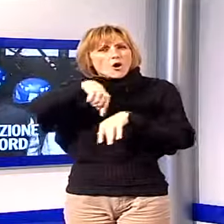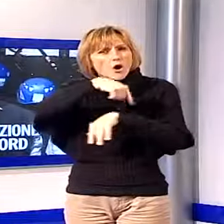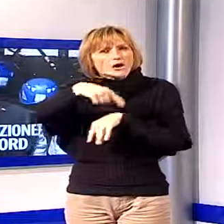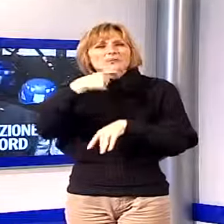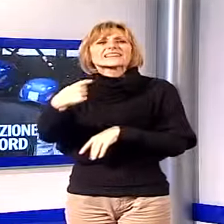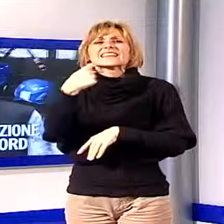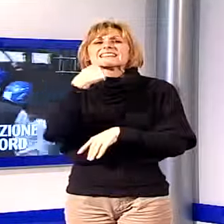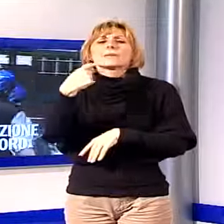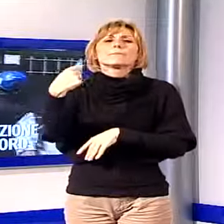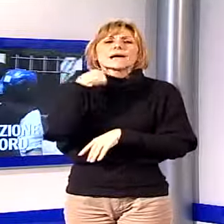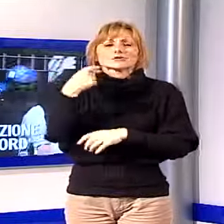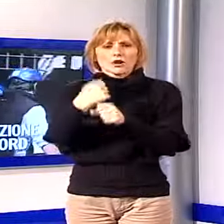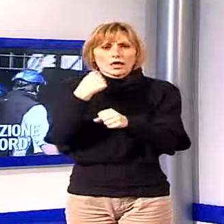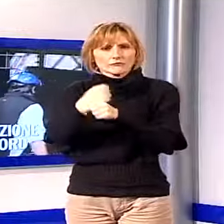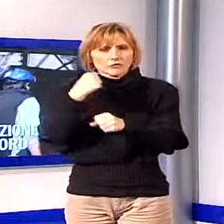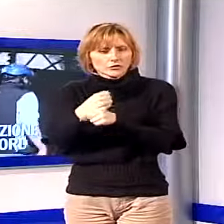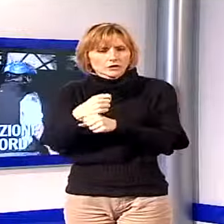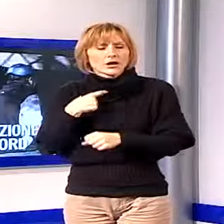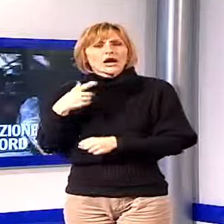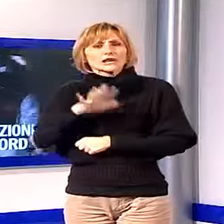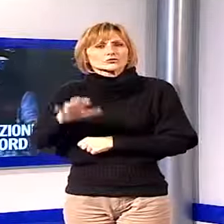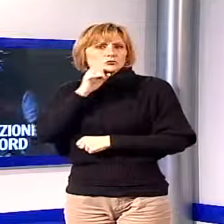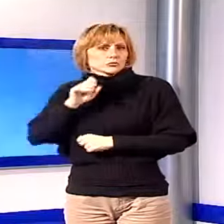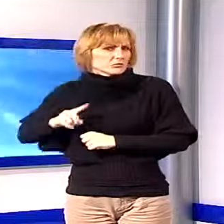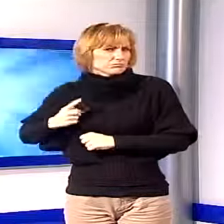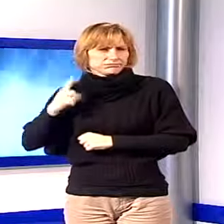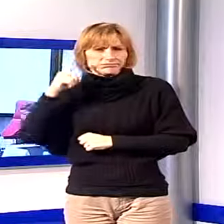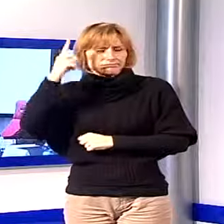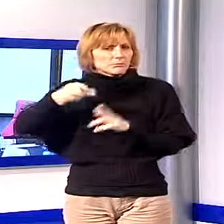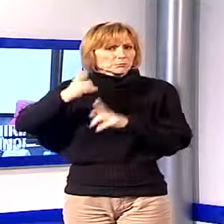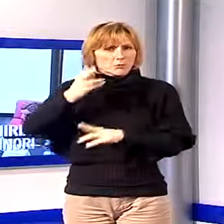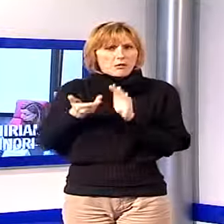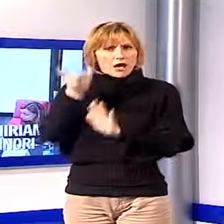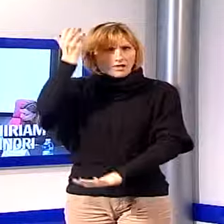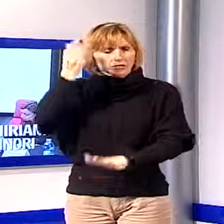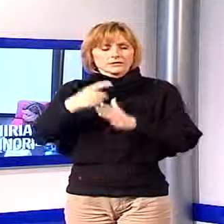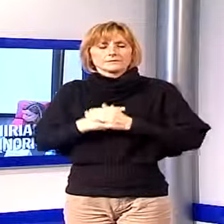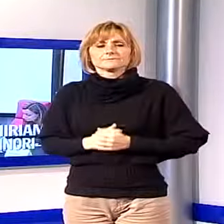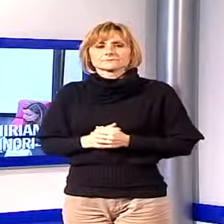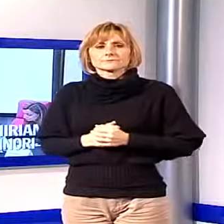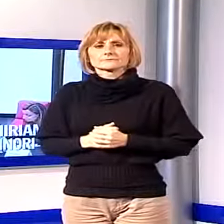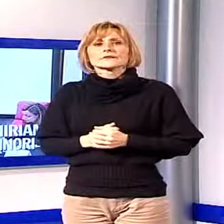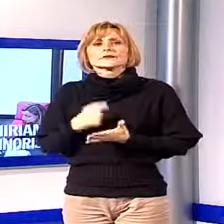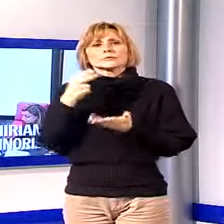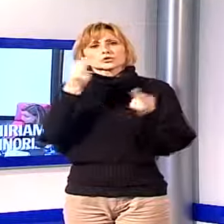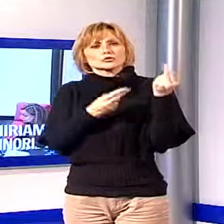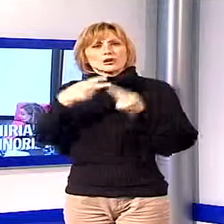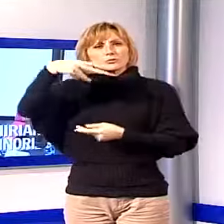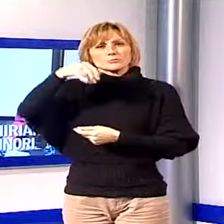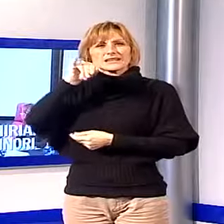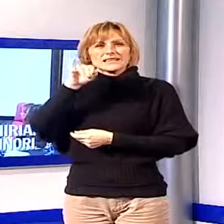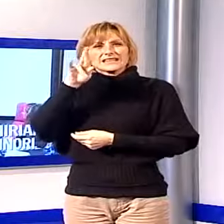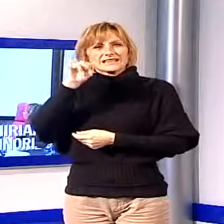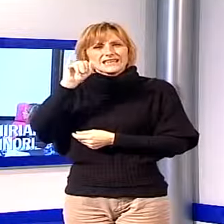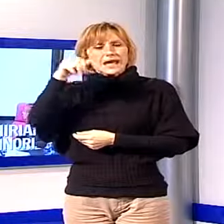la cifra più alta mai raggiunta nella nostra regione. Il protocollo Miriam in difesa